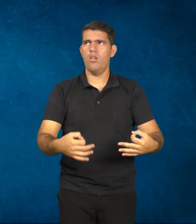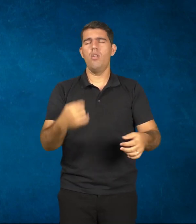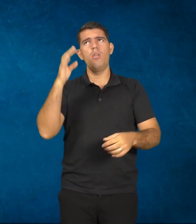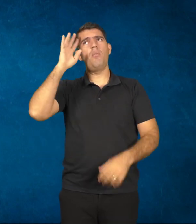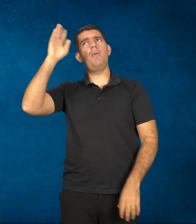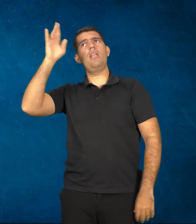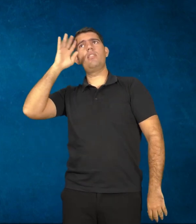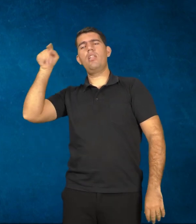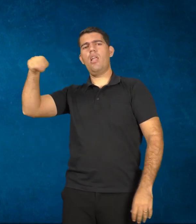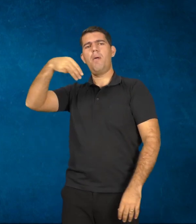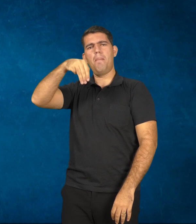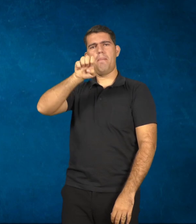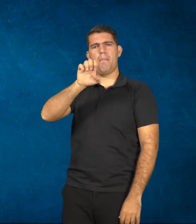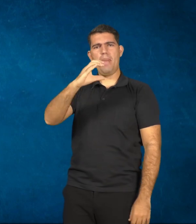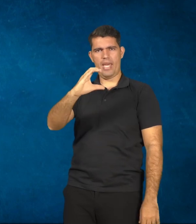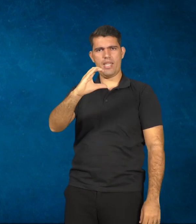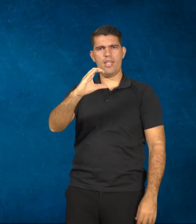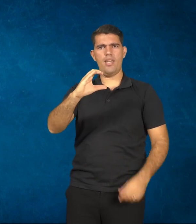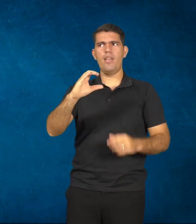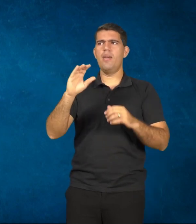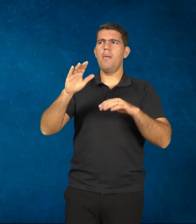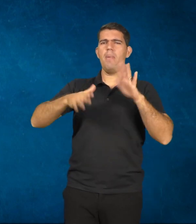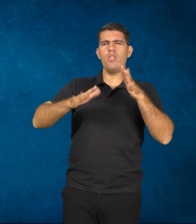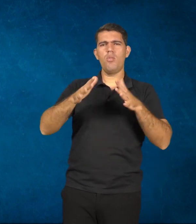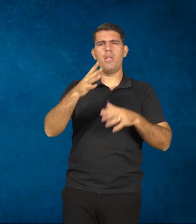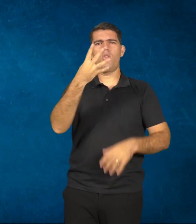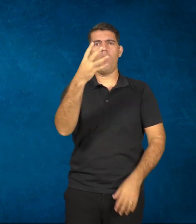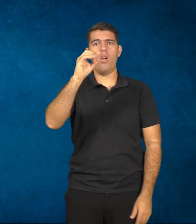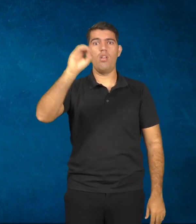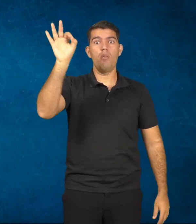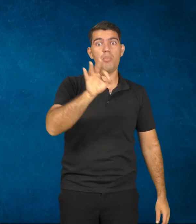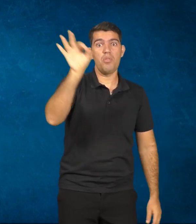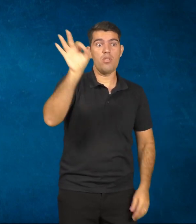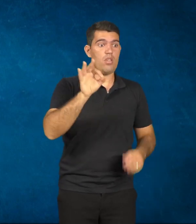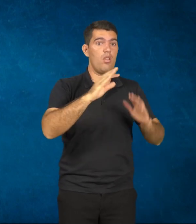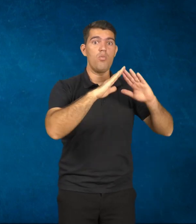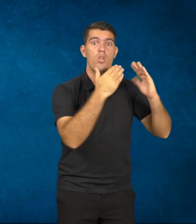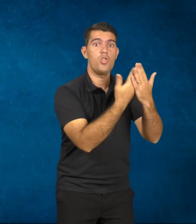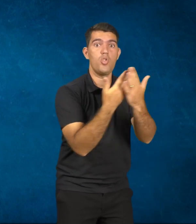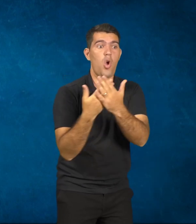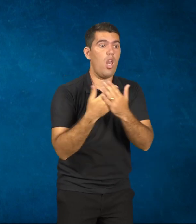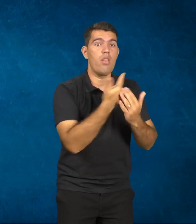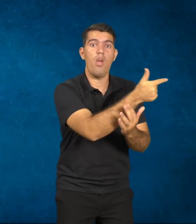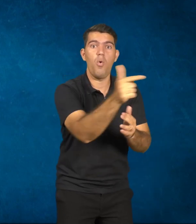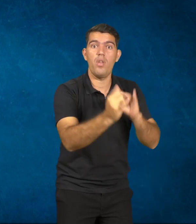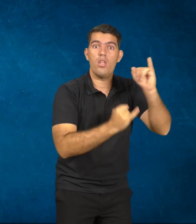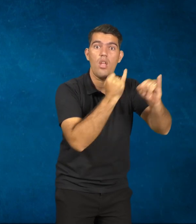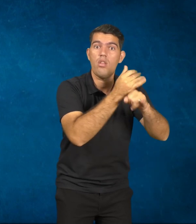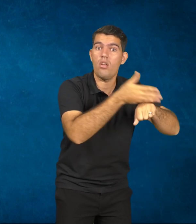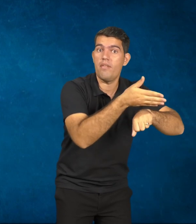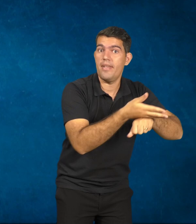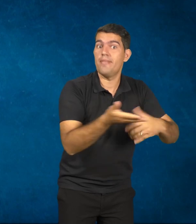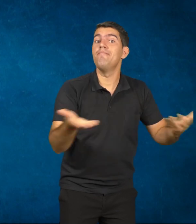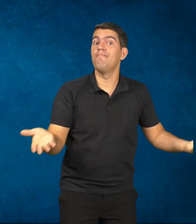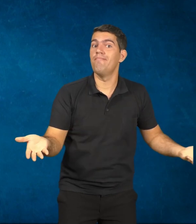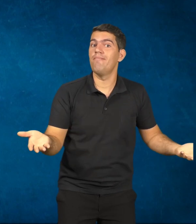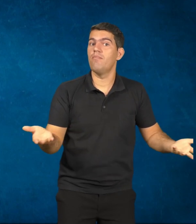o Ministério da Educação, mais de 40% das nossas escolas não tem nem acesso à internet? Eu não sei se a gente está pensando